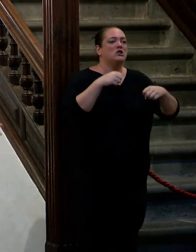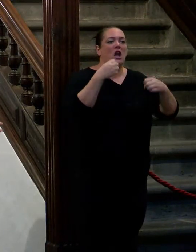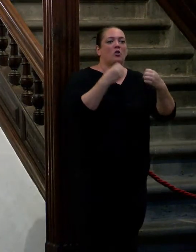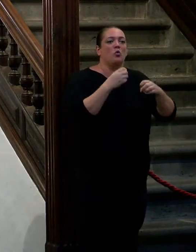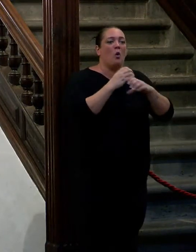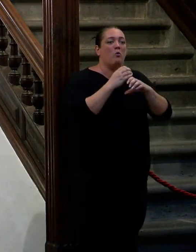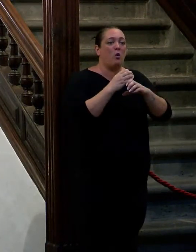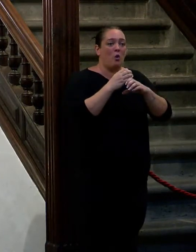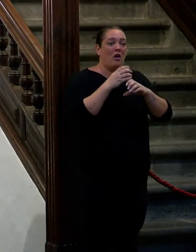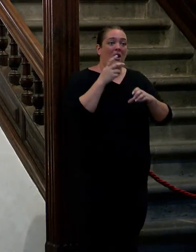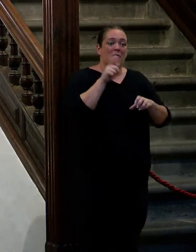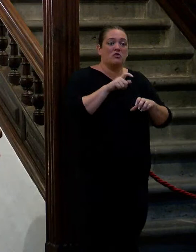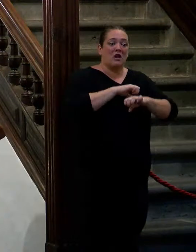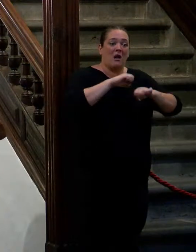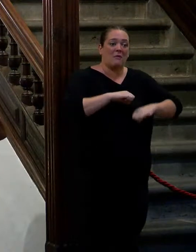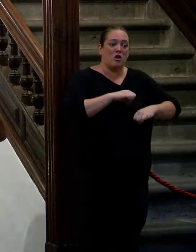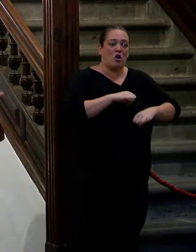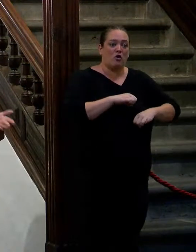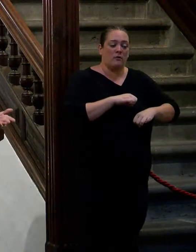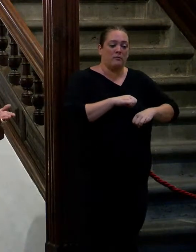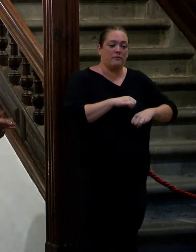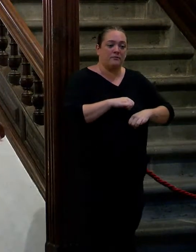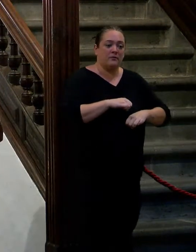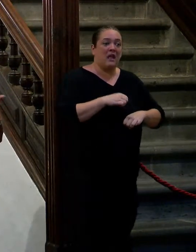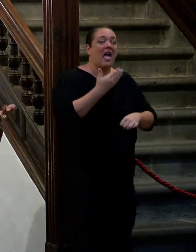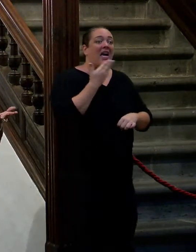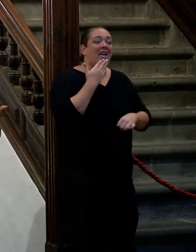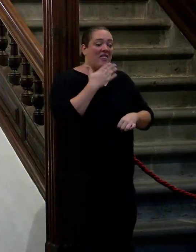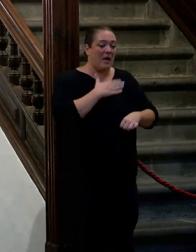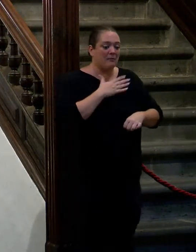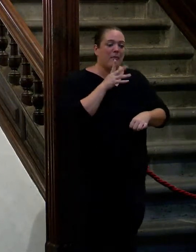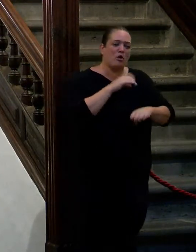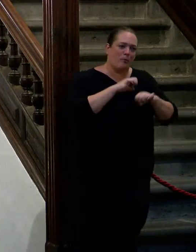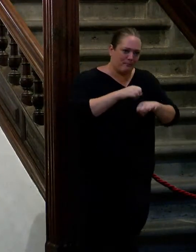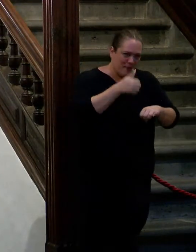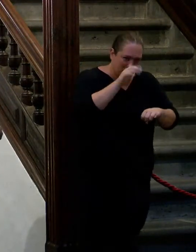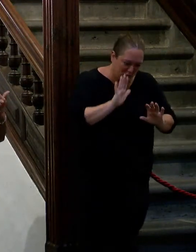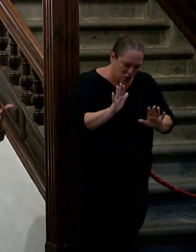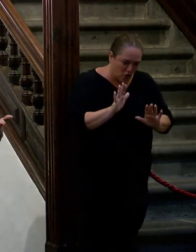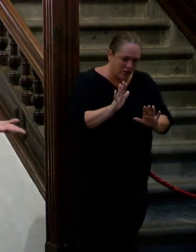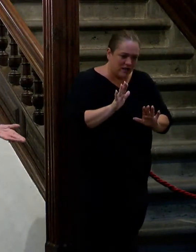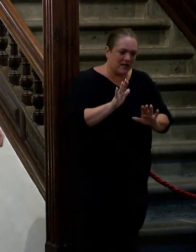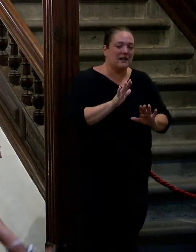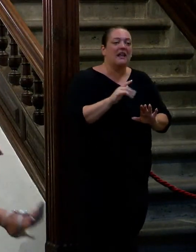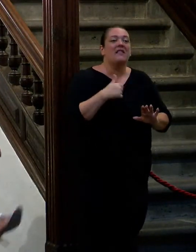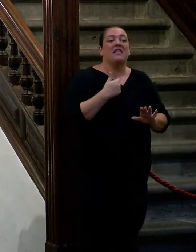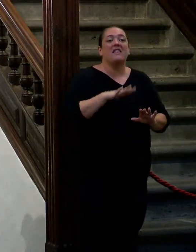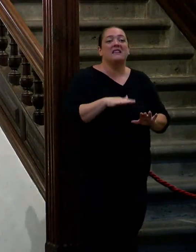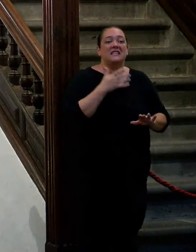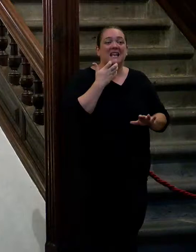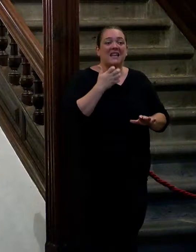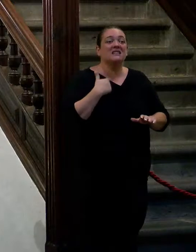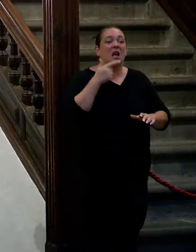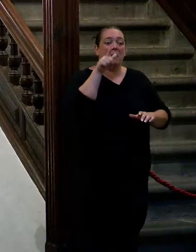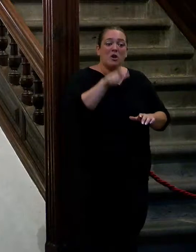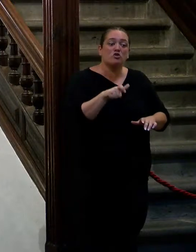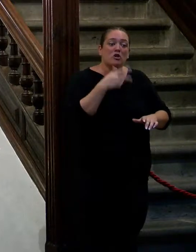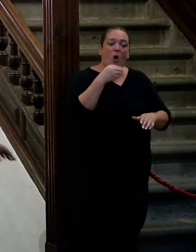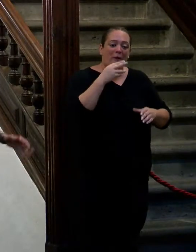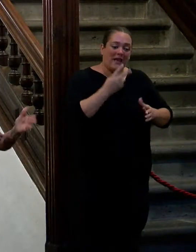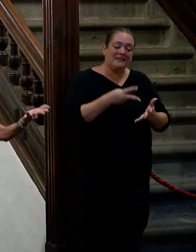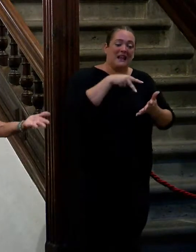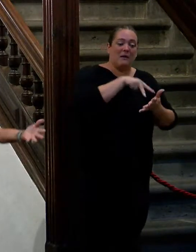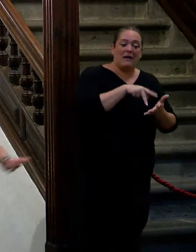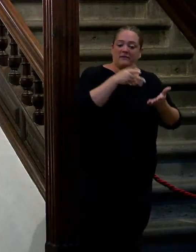entra una señora mayor digo mayor igual tiene mi edad pero está más mayor a mí me parece que es más mayor desde chica me enseñaron que una se levanta y le dice siéntese